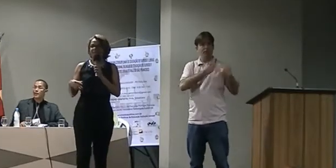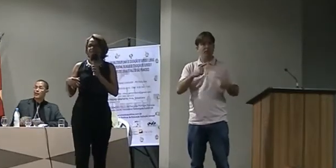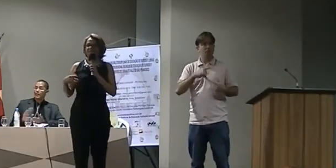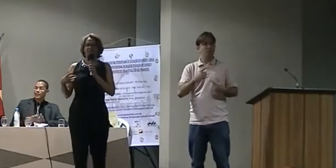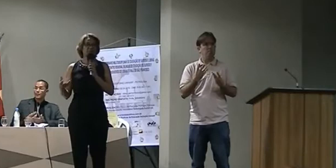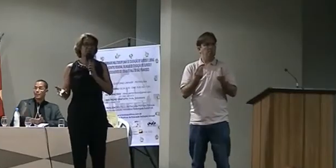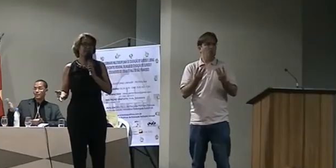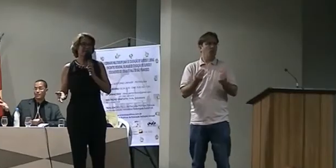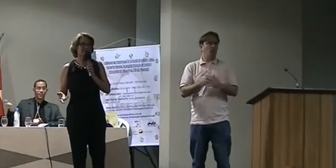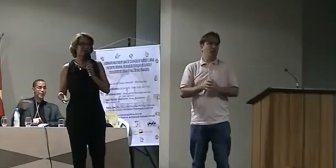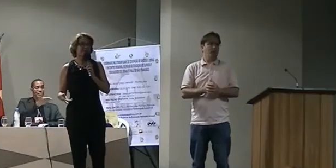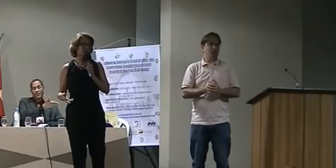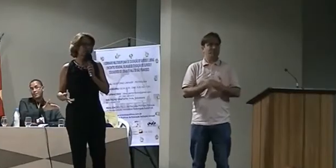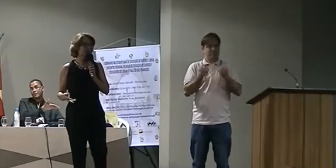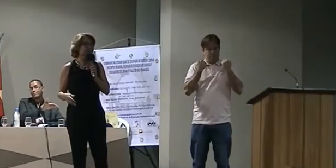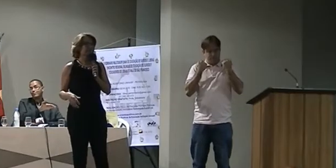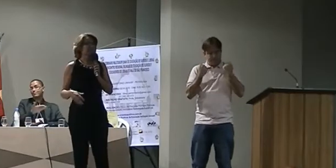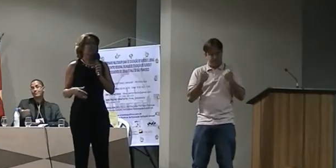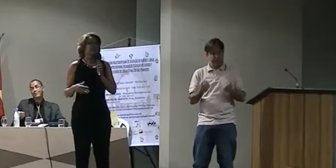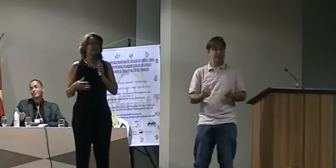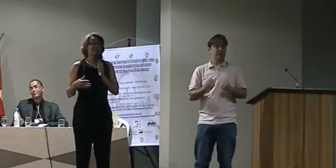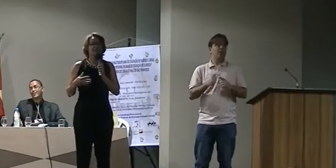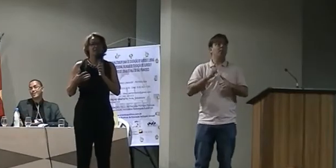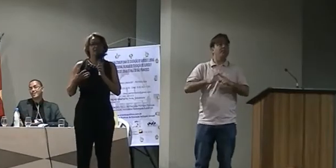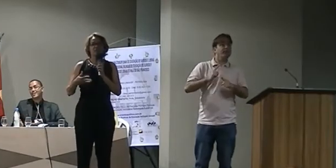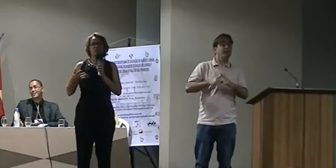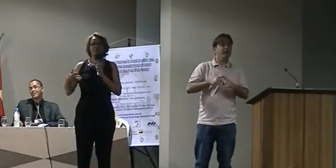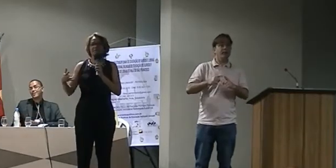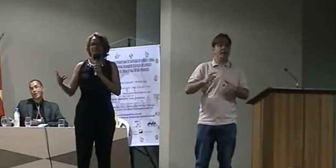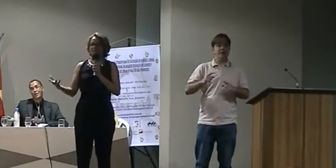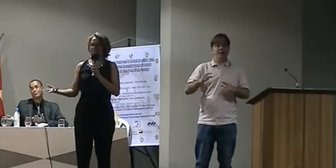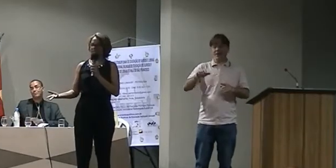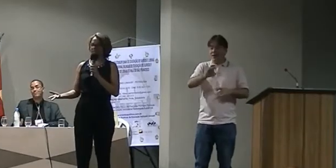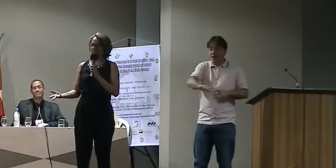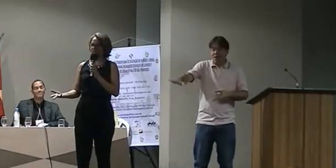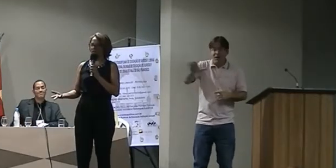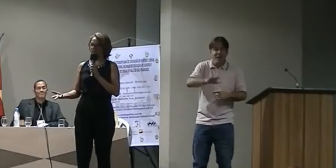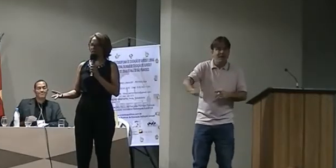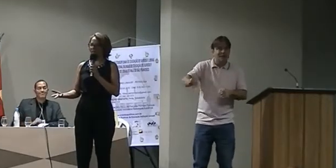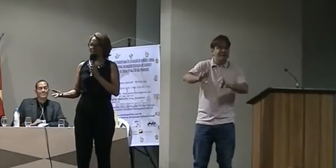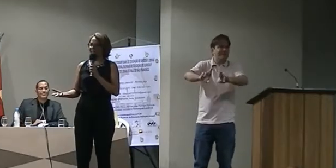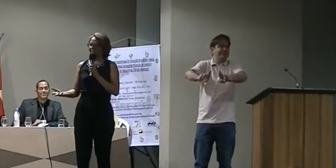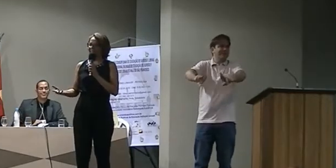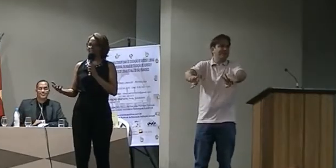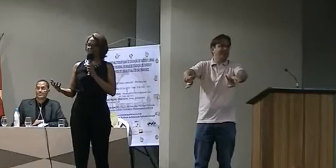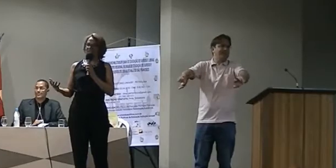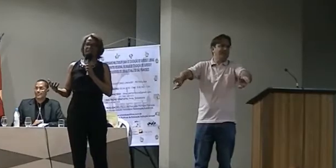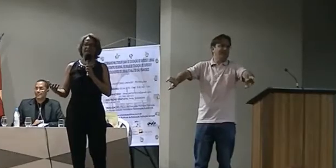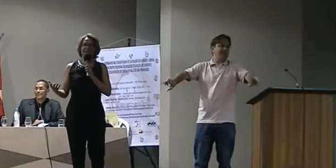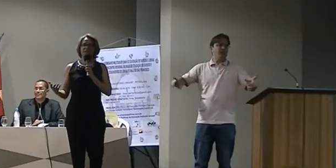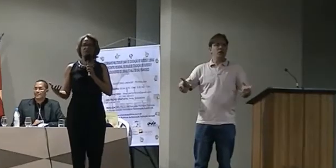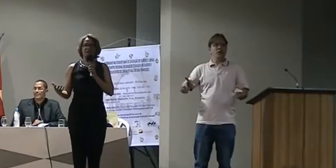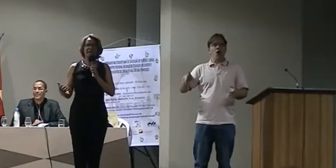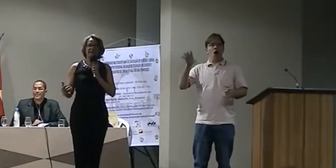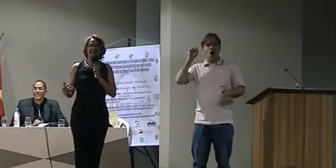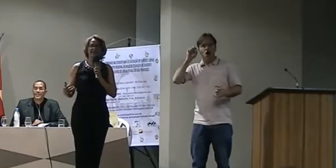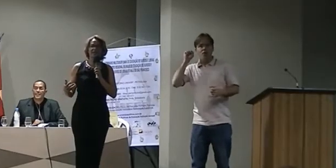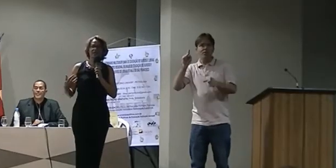não só a criança surda, mas todas as crianças na escola. E a sociedade espera que